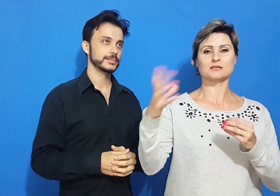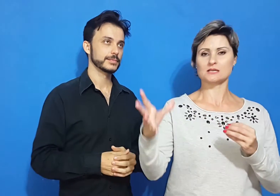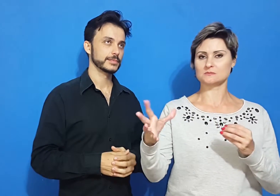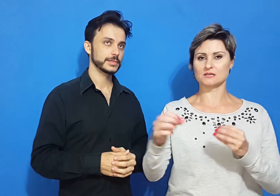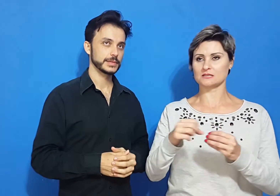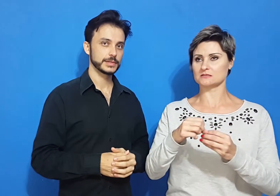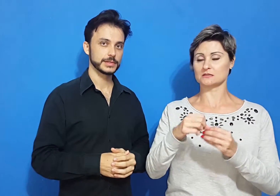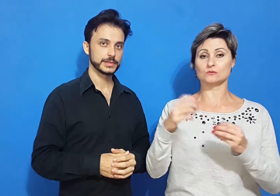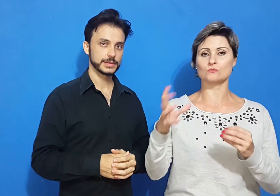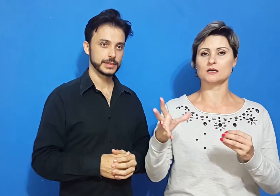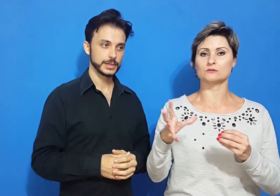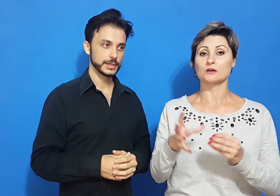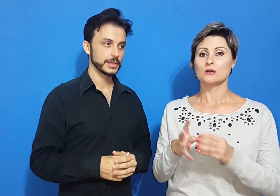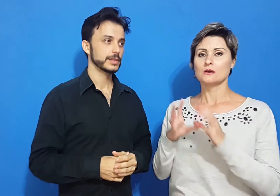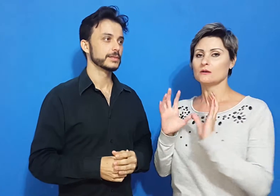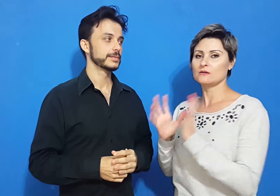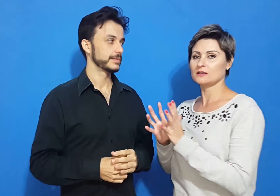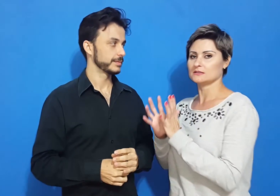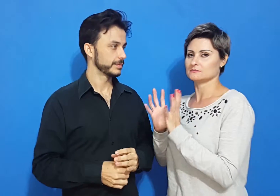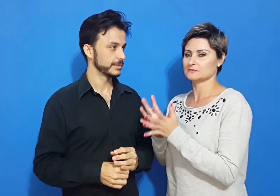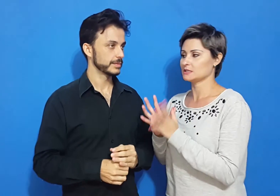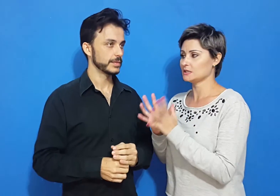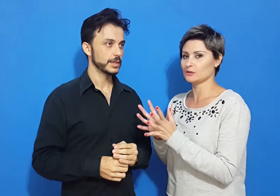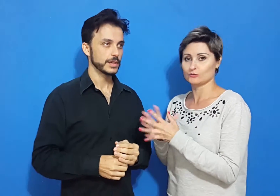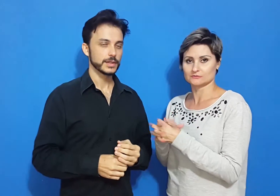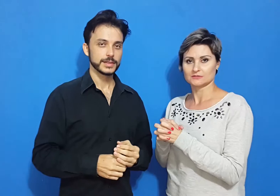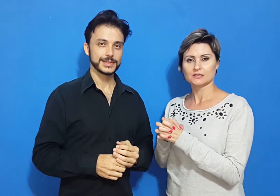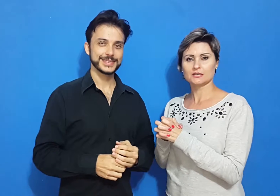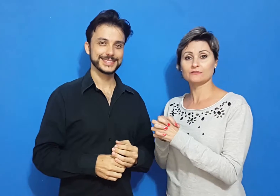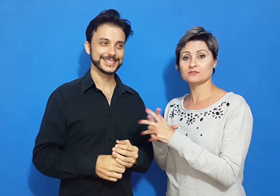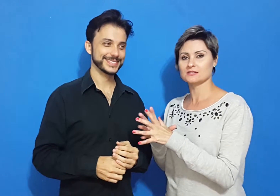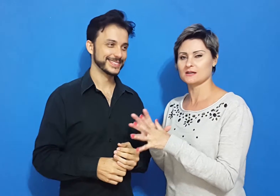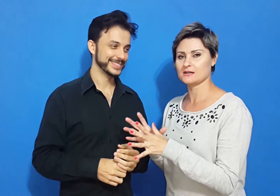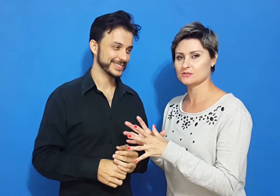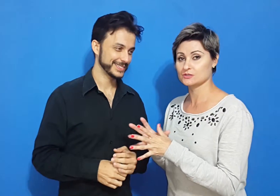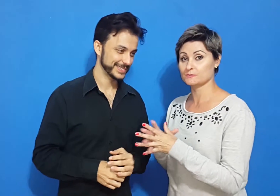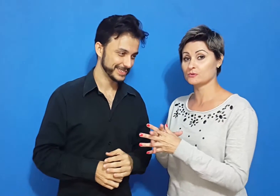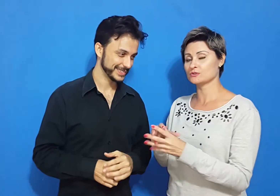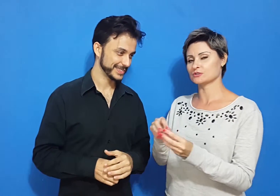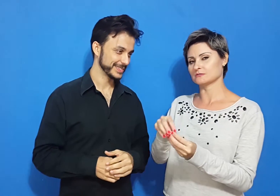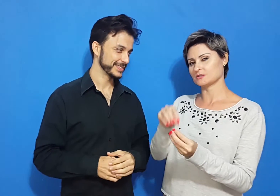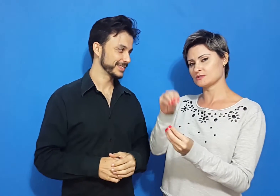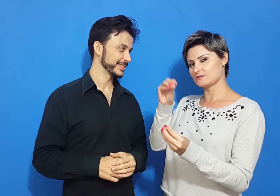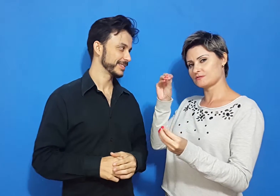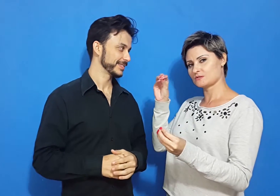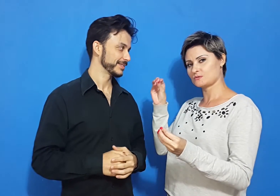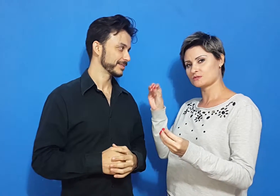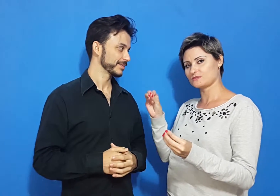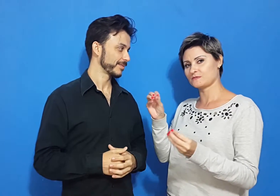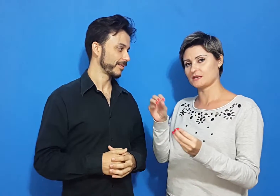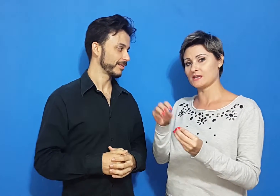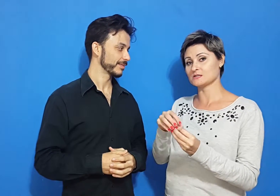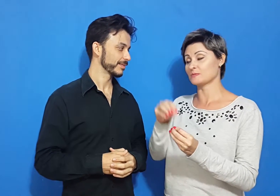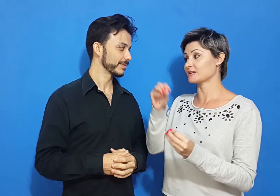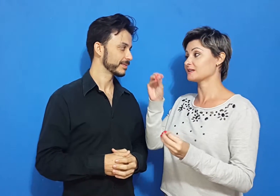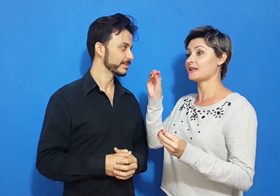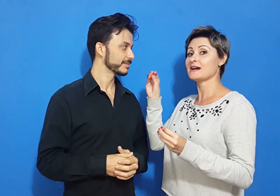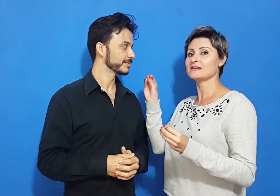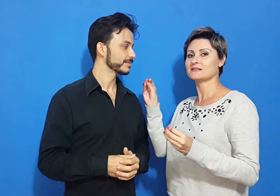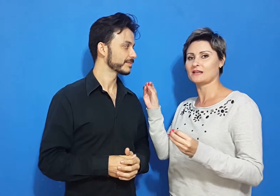daqui a seis meses, daqui a um ano. Olha, querido, o que você acha de, poxa, a gente vai fazer alguma coisa diferente para que lá,